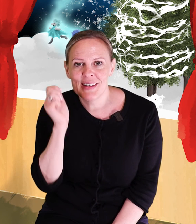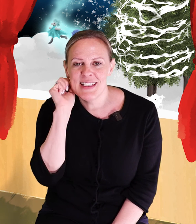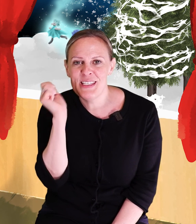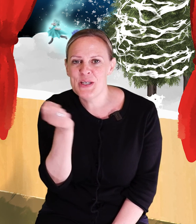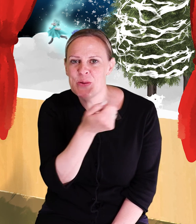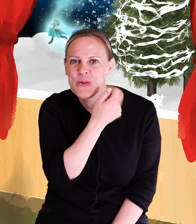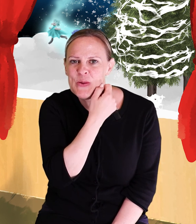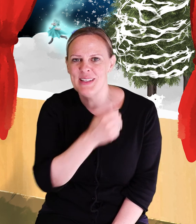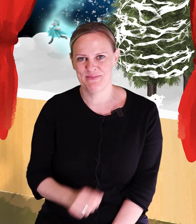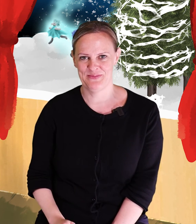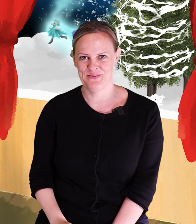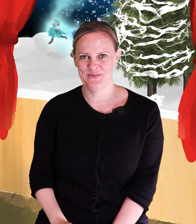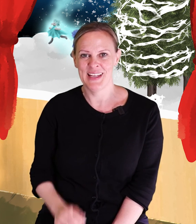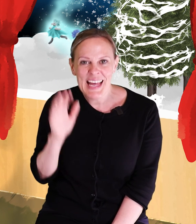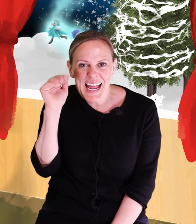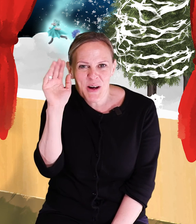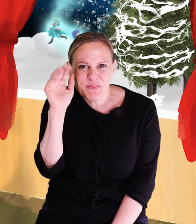jul. Hej då!